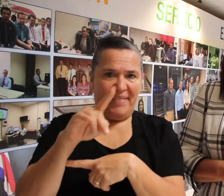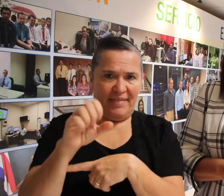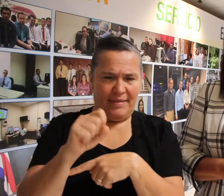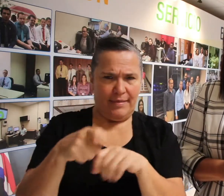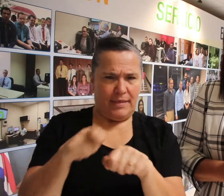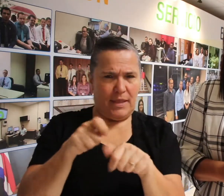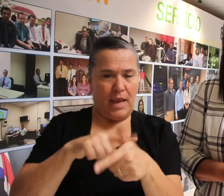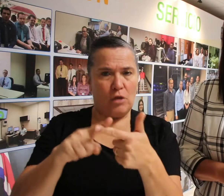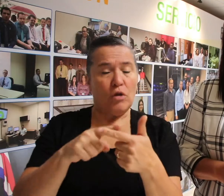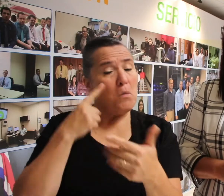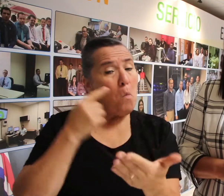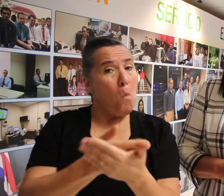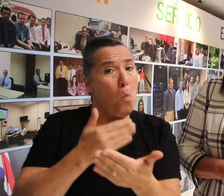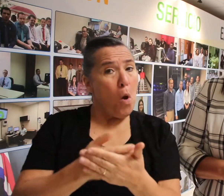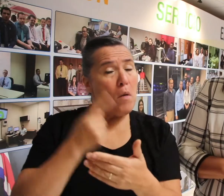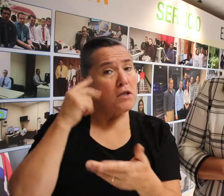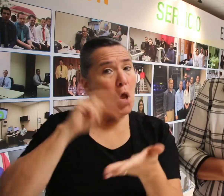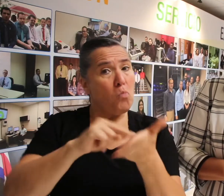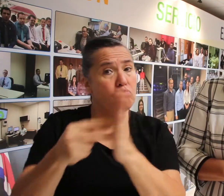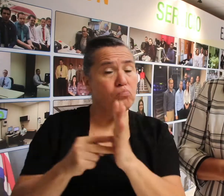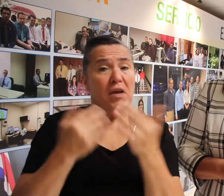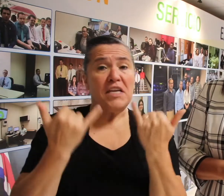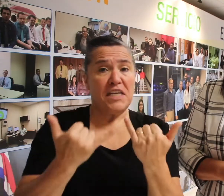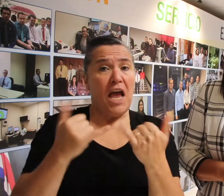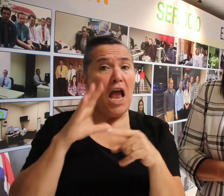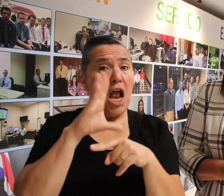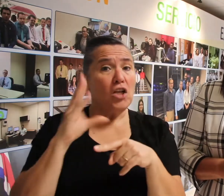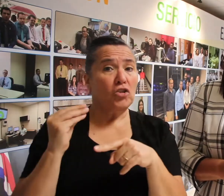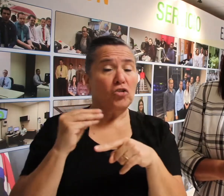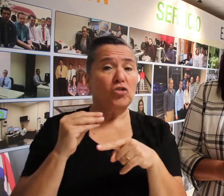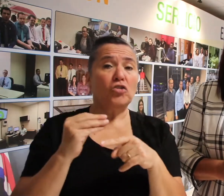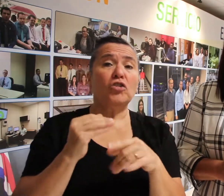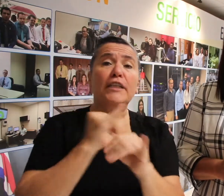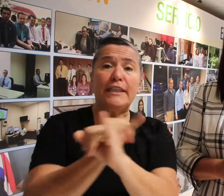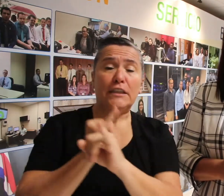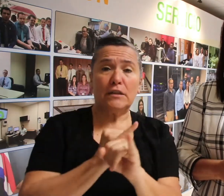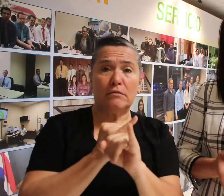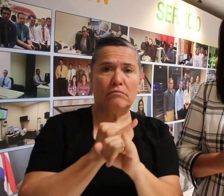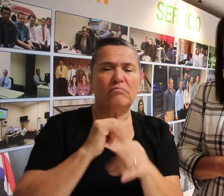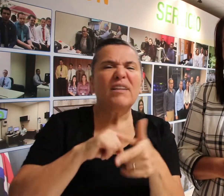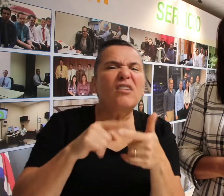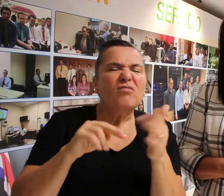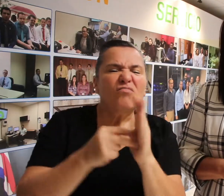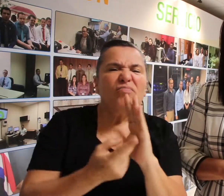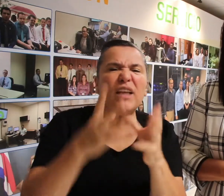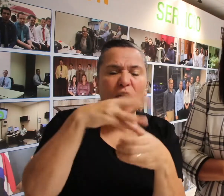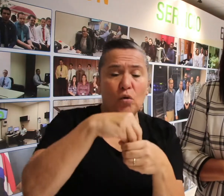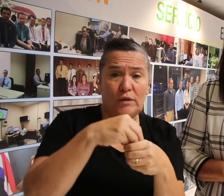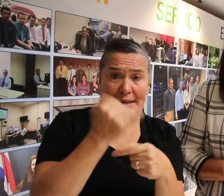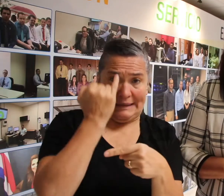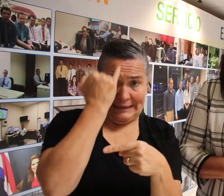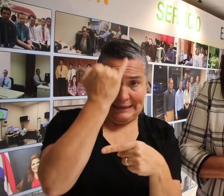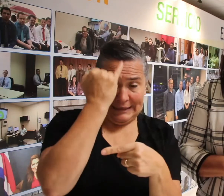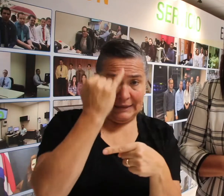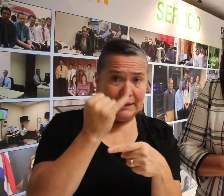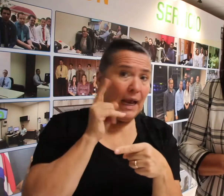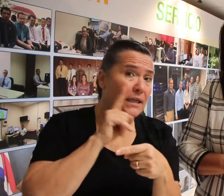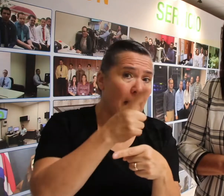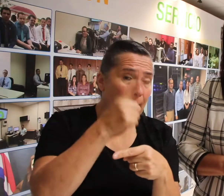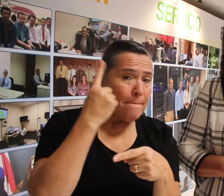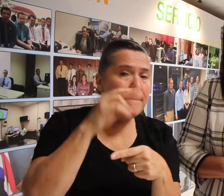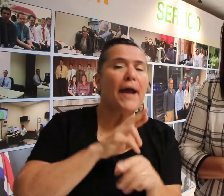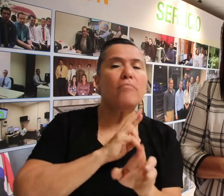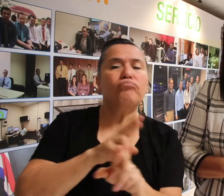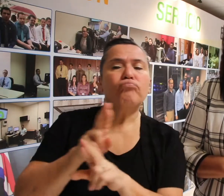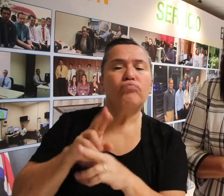concepto y hoy por hoy ya tenemos el chatbot institucional que es un chatbot que incluye inteligencia artificial para poder